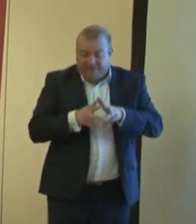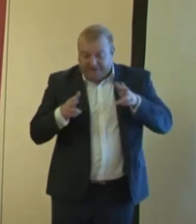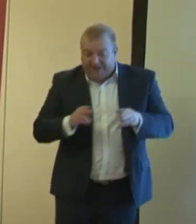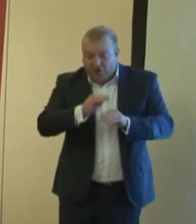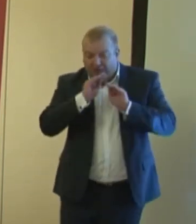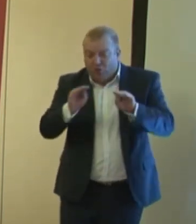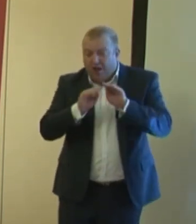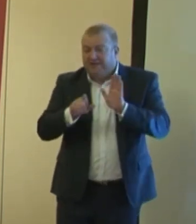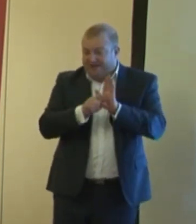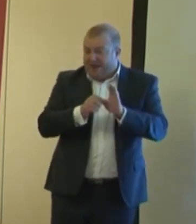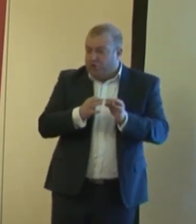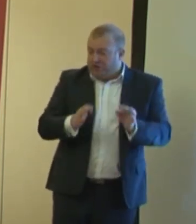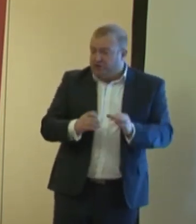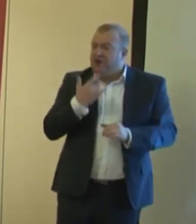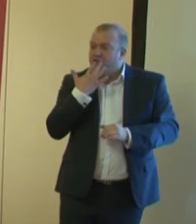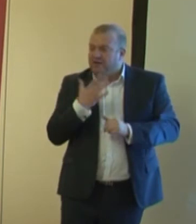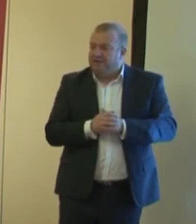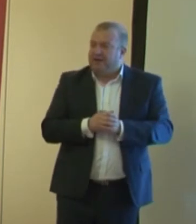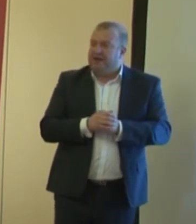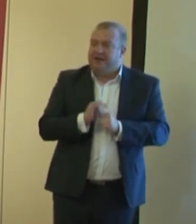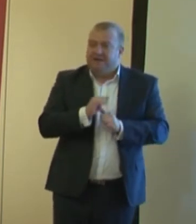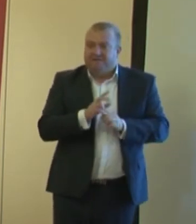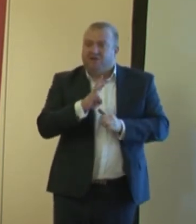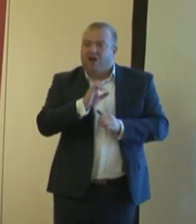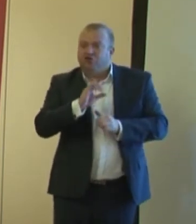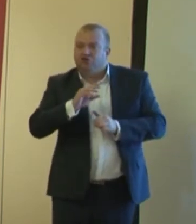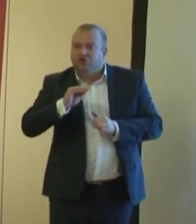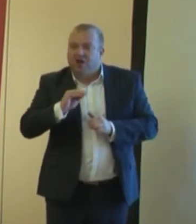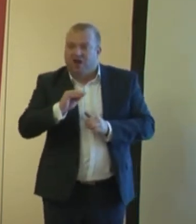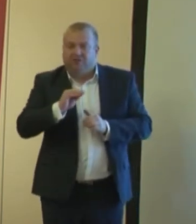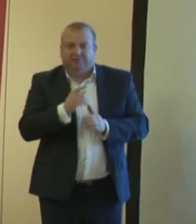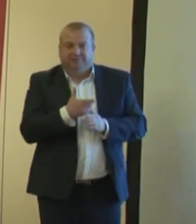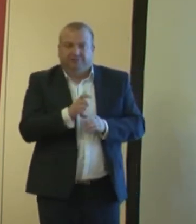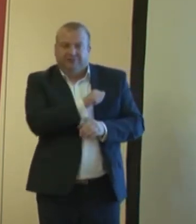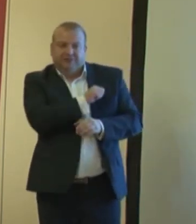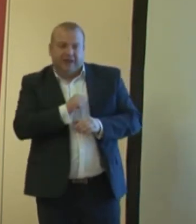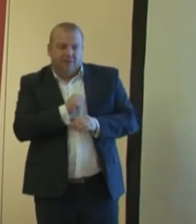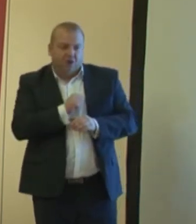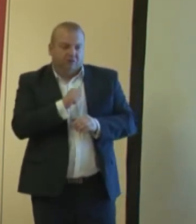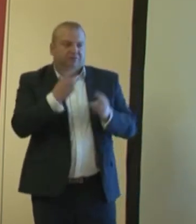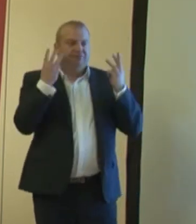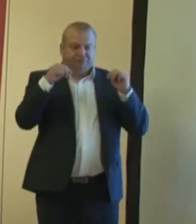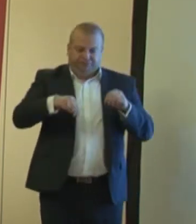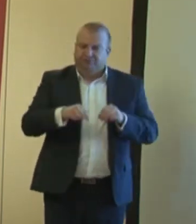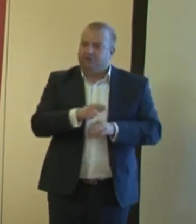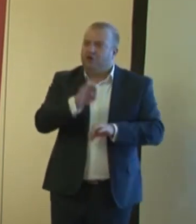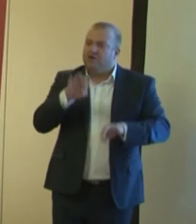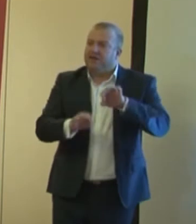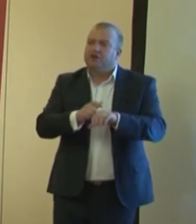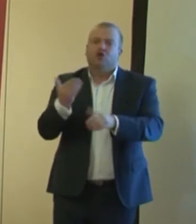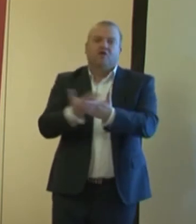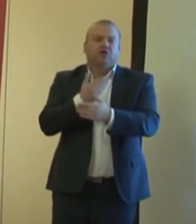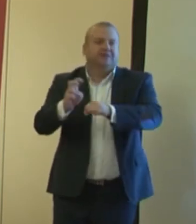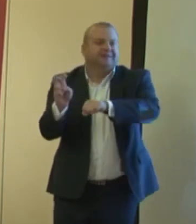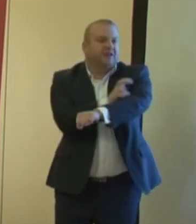tej, o której dzisiaj mówimy. I wreszcie samo clou konferencji. Nowoczesne techniki,